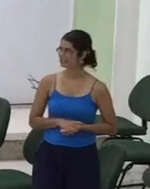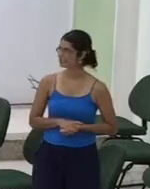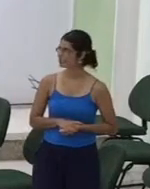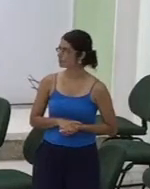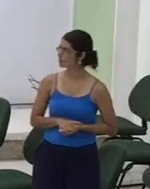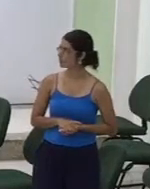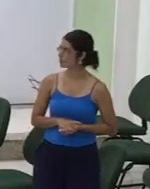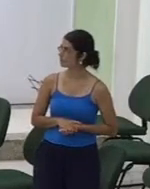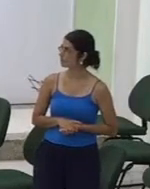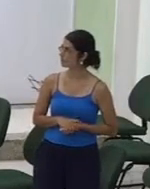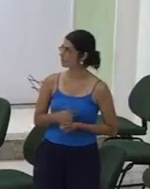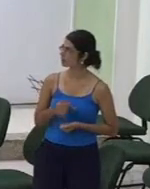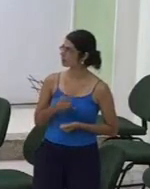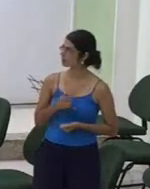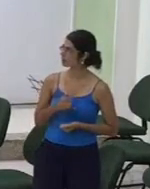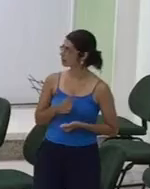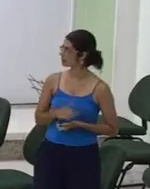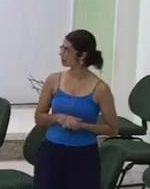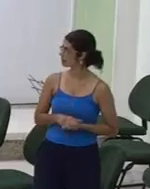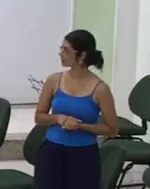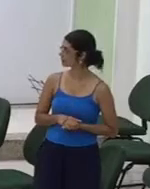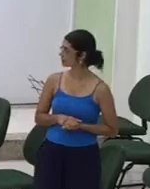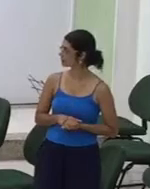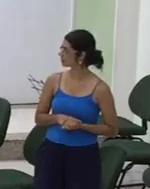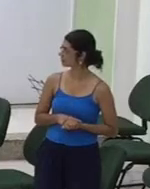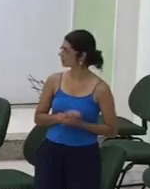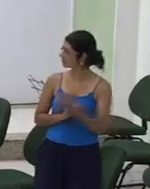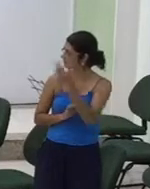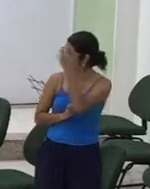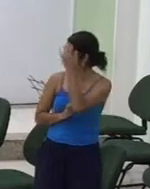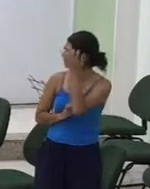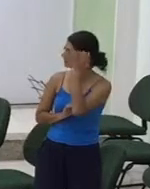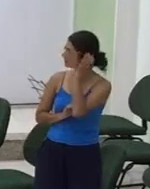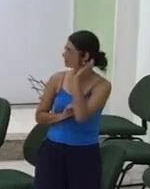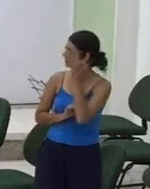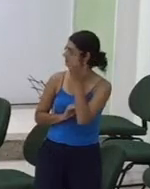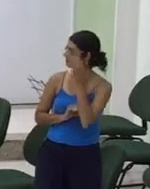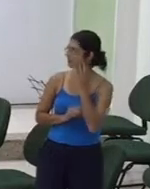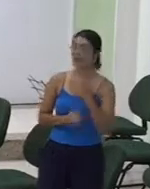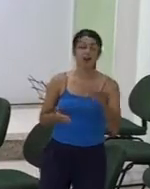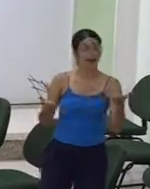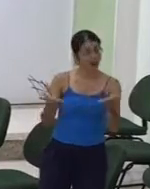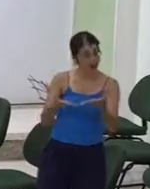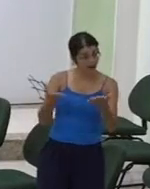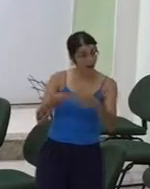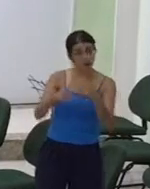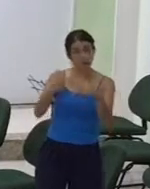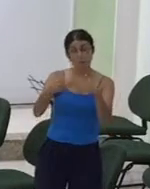meninas Da primeira Perguntei Entregar A minha filha E me diz Por favor